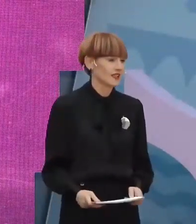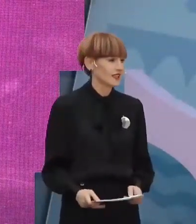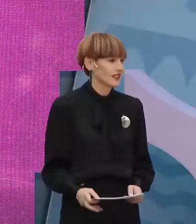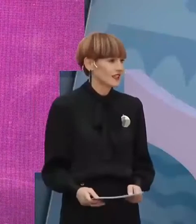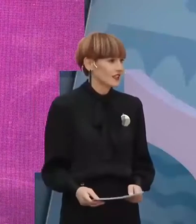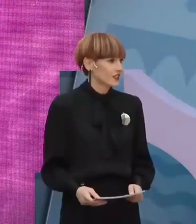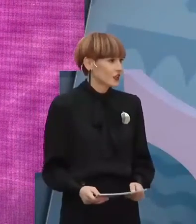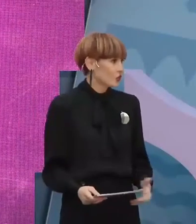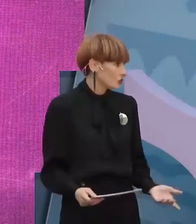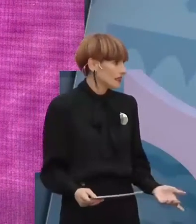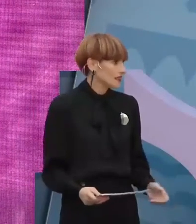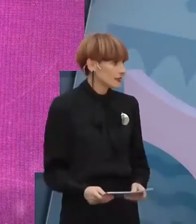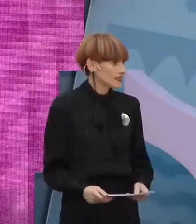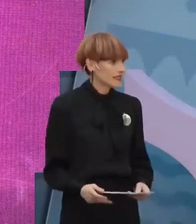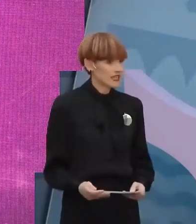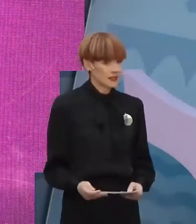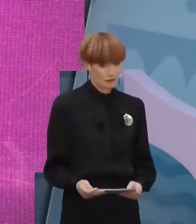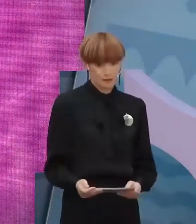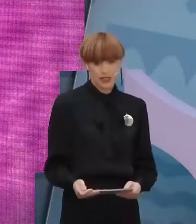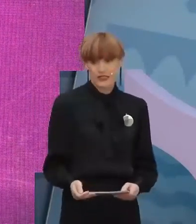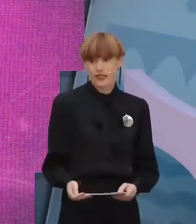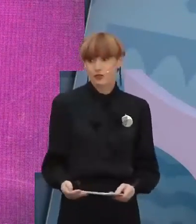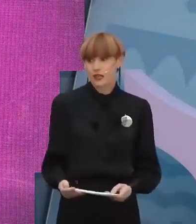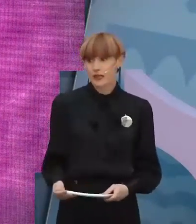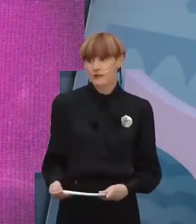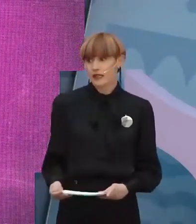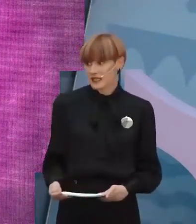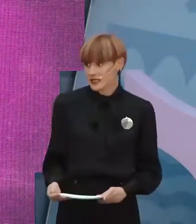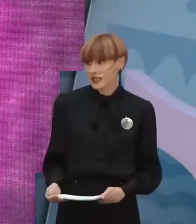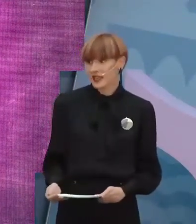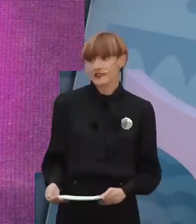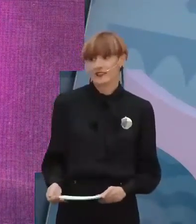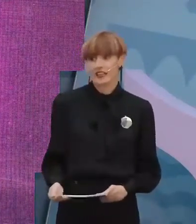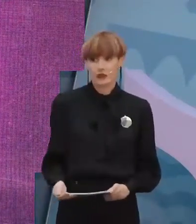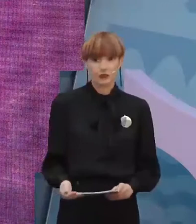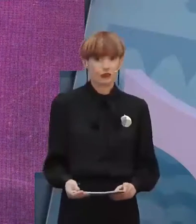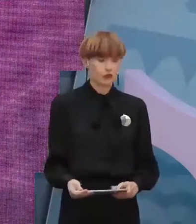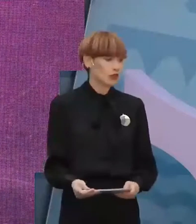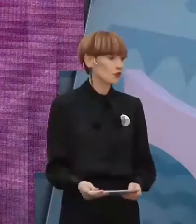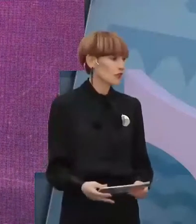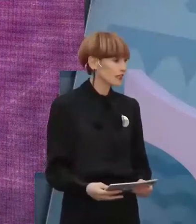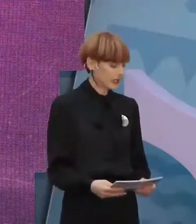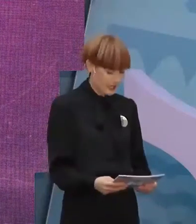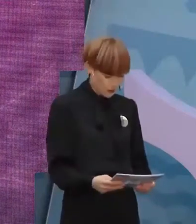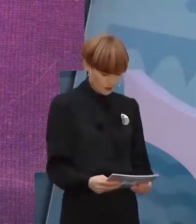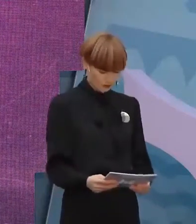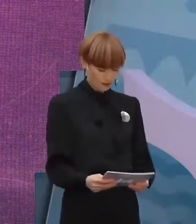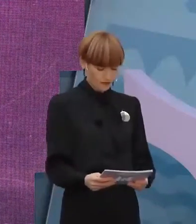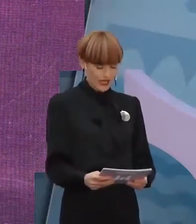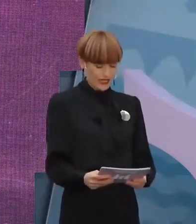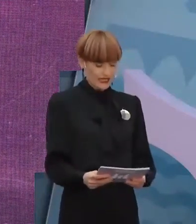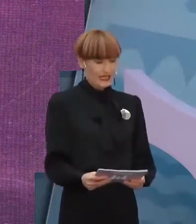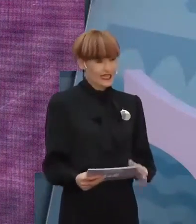COVID-19 enberetziak baldintzatuta berezia da gaurko aurtengo ekitaldi hau.